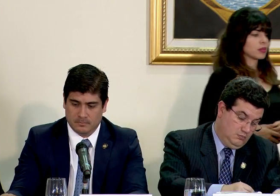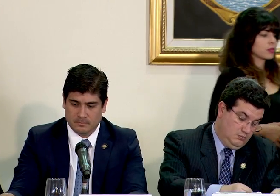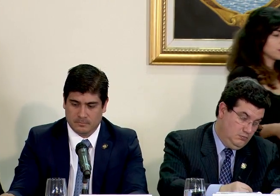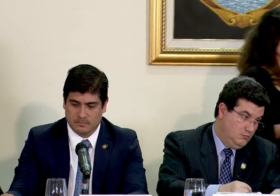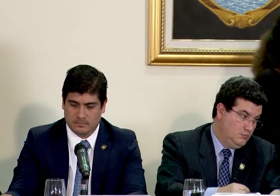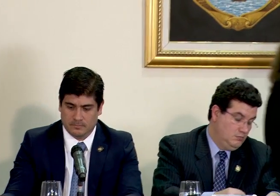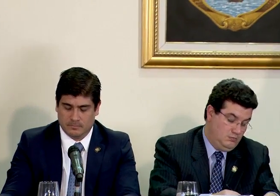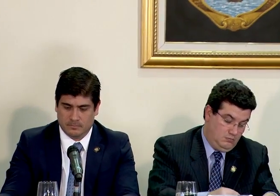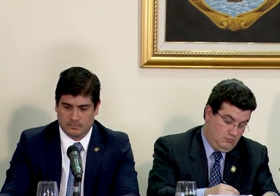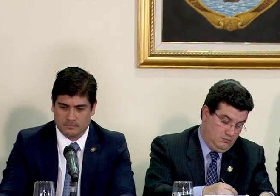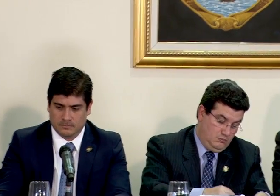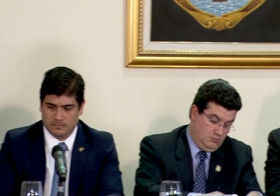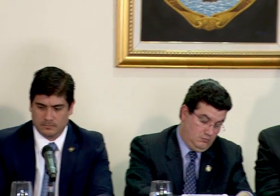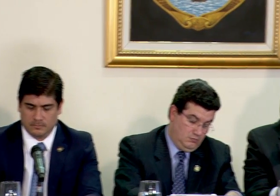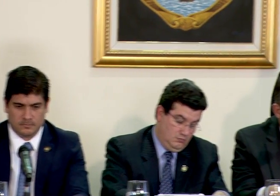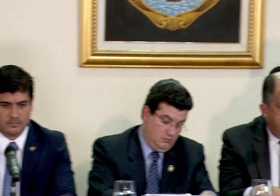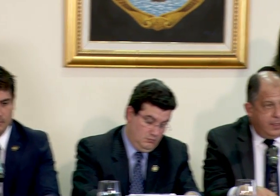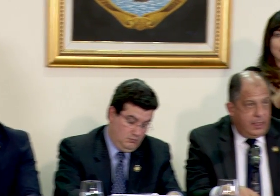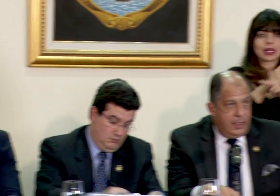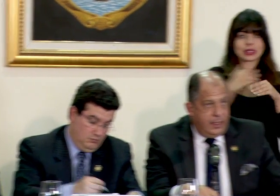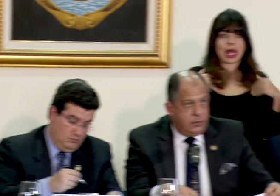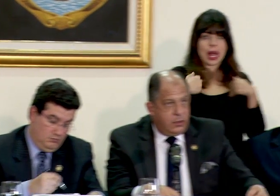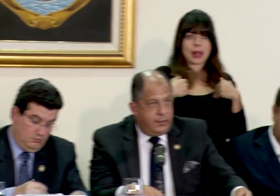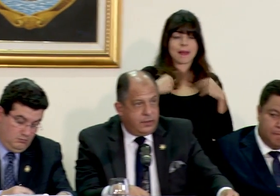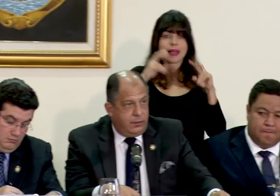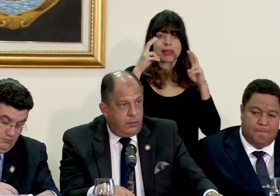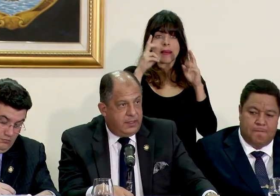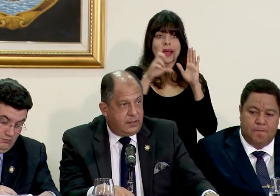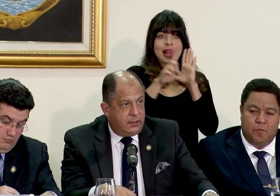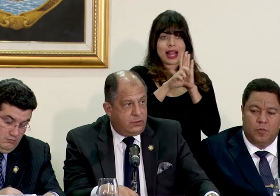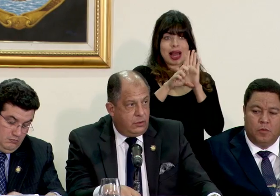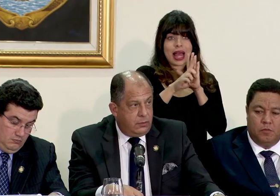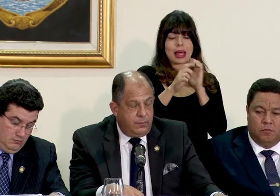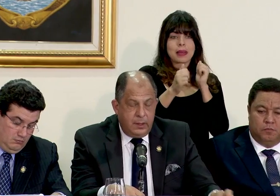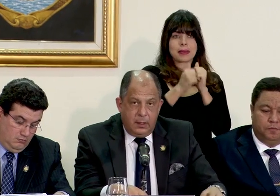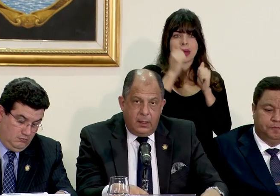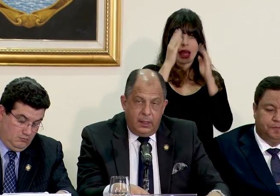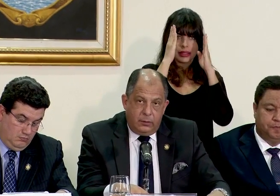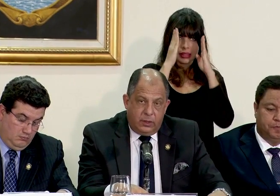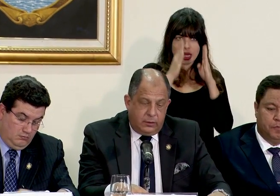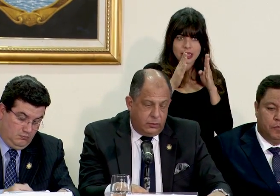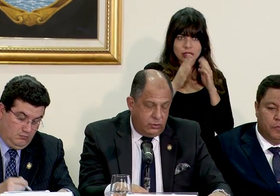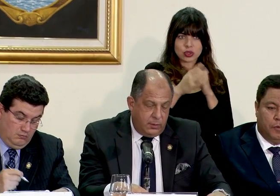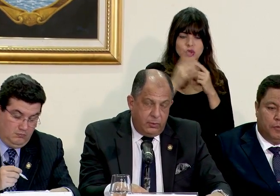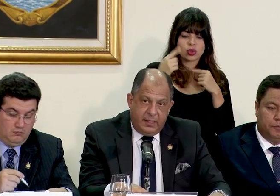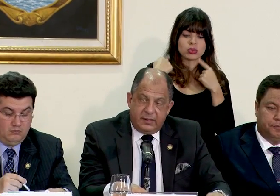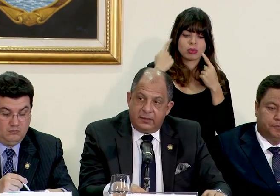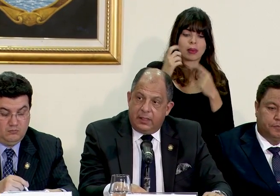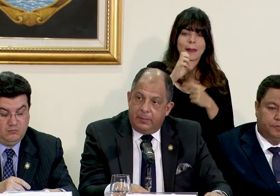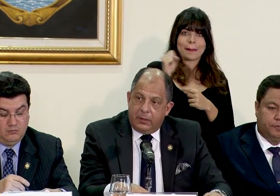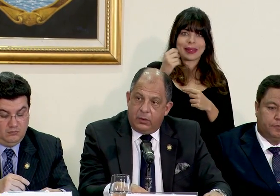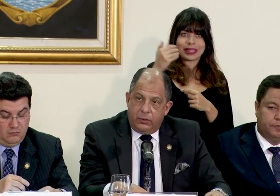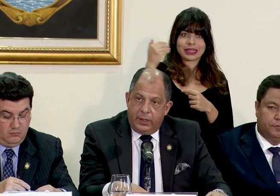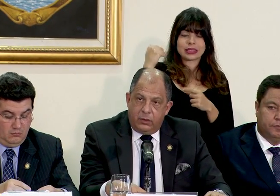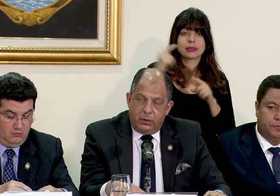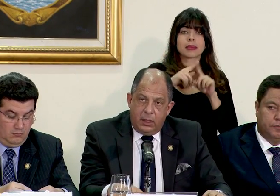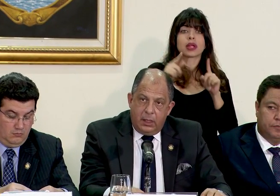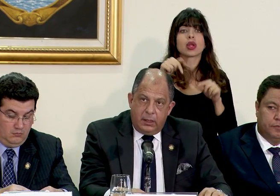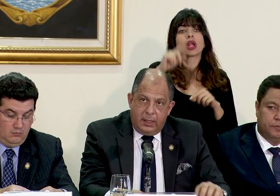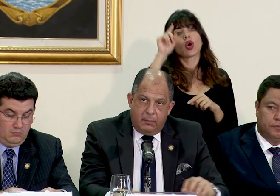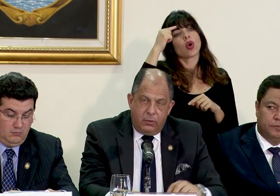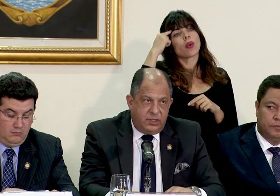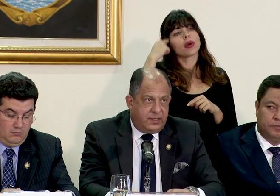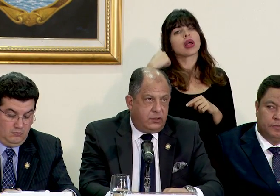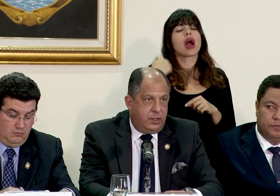Presidente para el animal ciertamente el tema de la ley es lo que ha recibido más atención durante los últimos meses sin embargo el gobierno